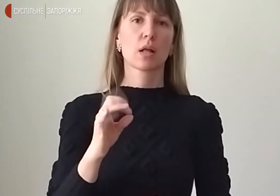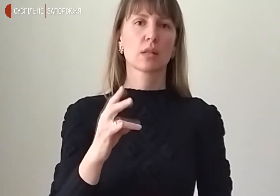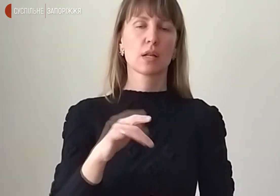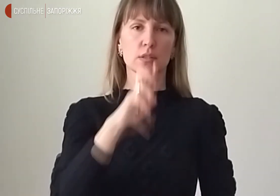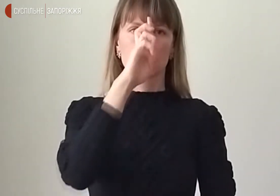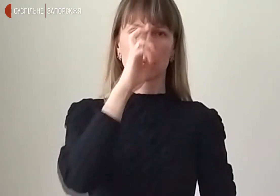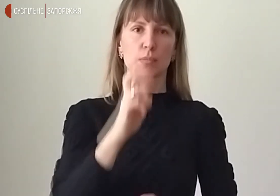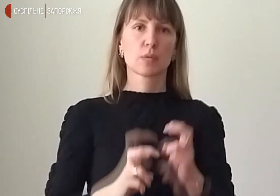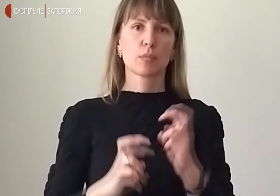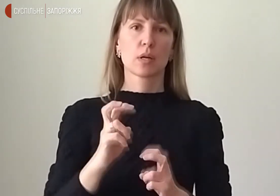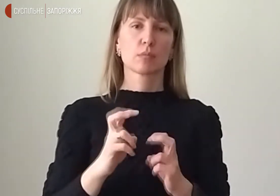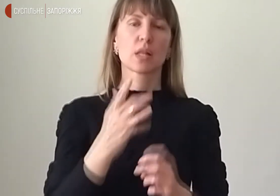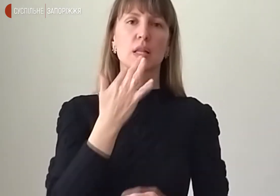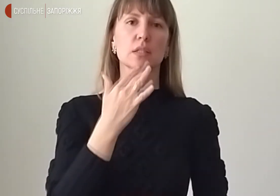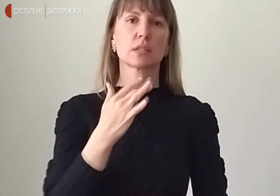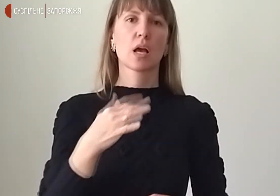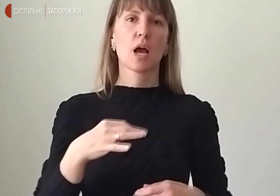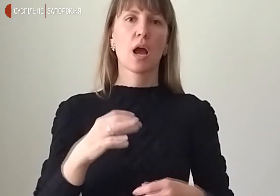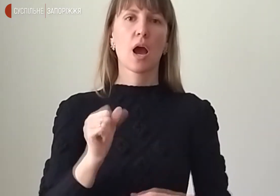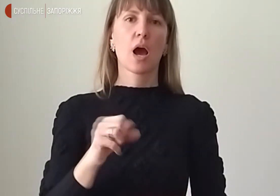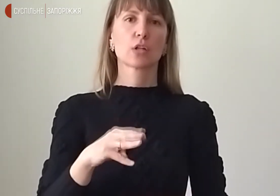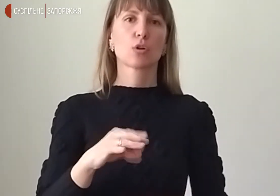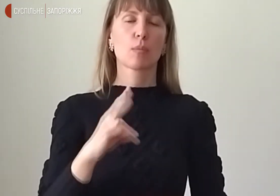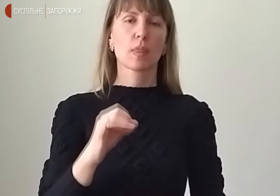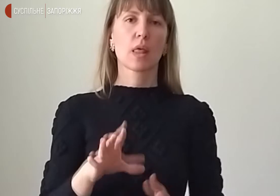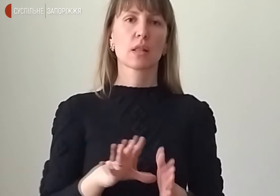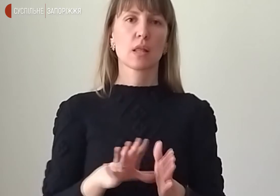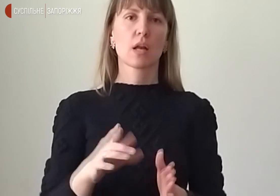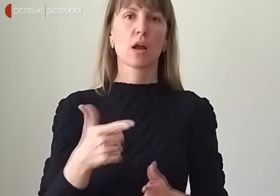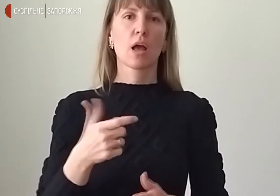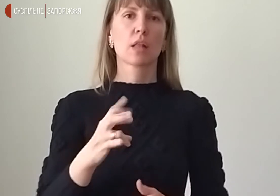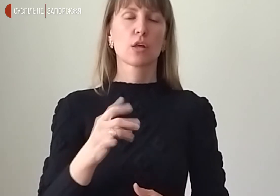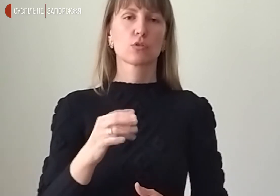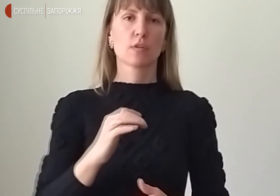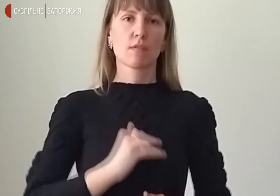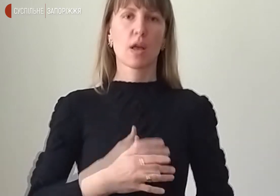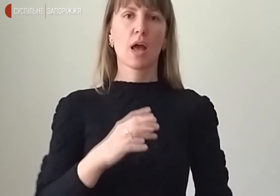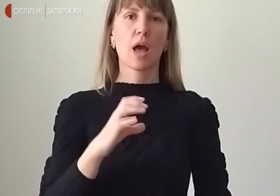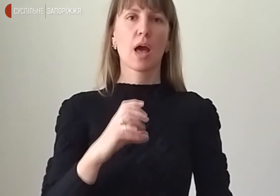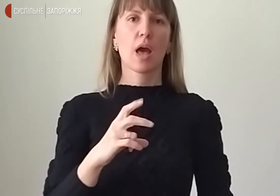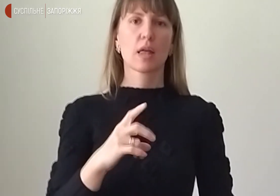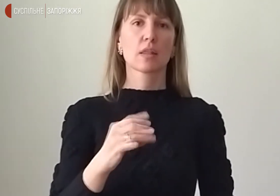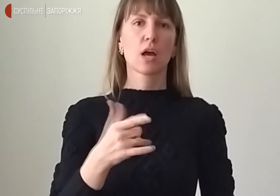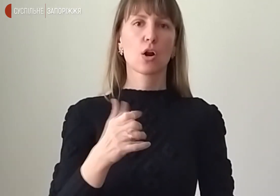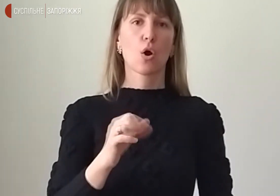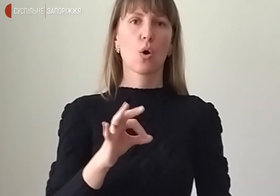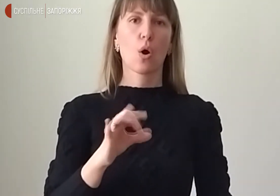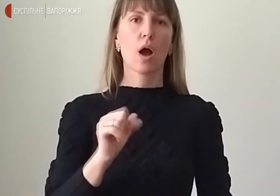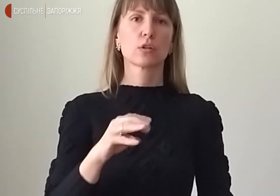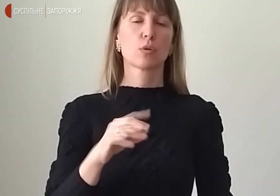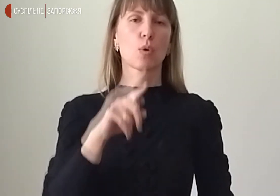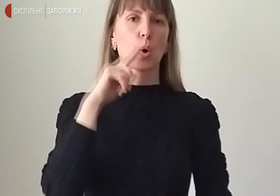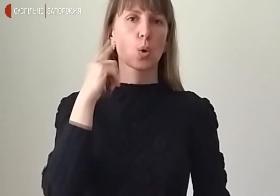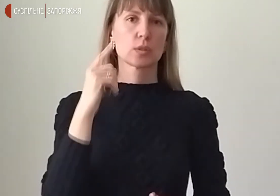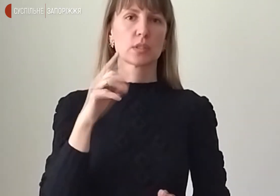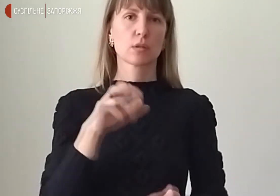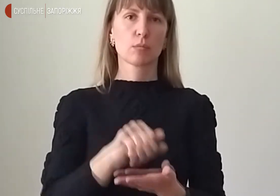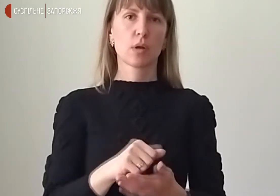підприємства «Національна атомна енергогенерувача компанія «Енергоатом». Нагадаємо, російські окупанти підірвали місто у